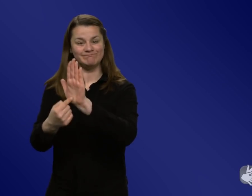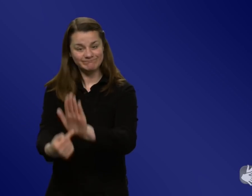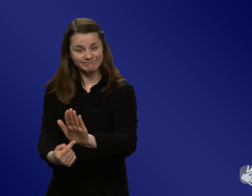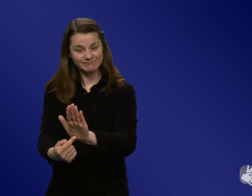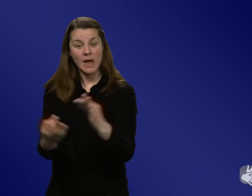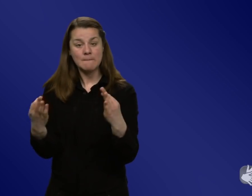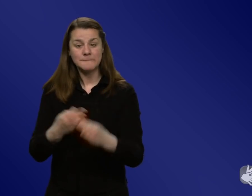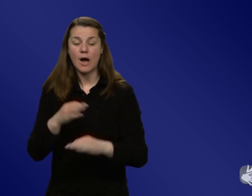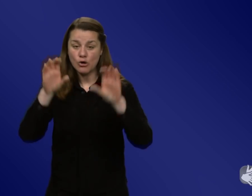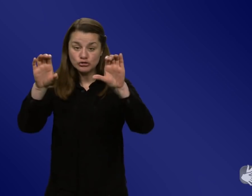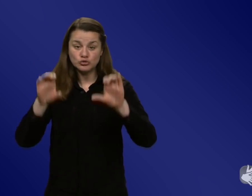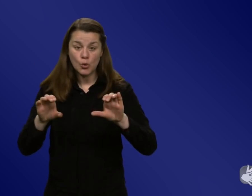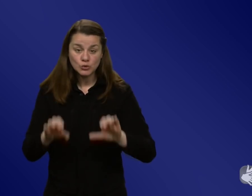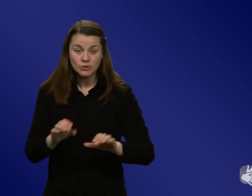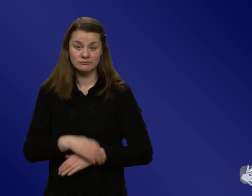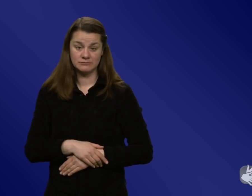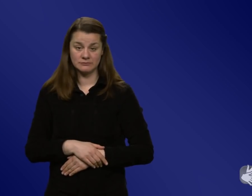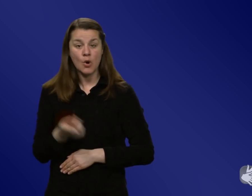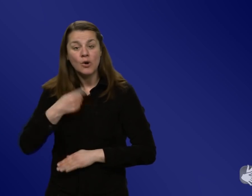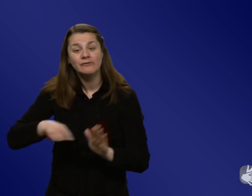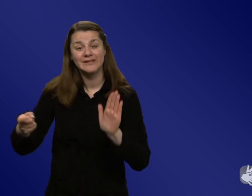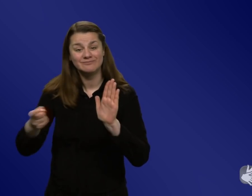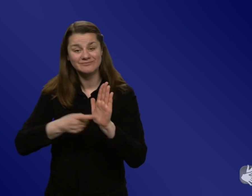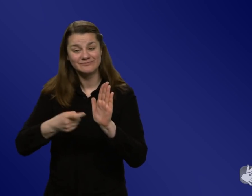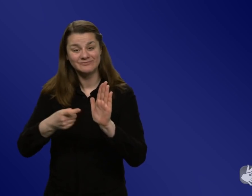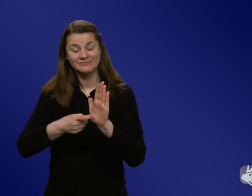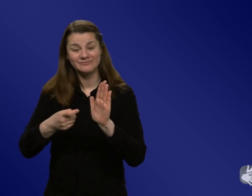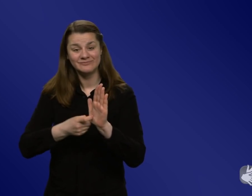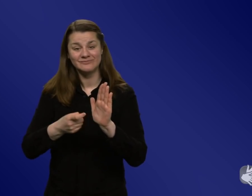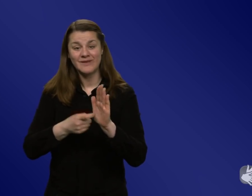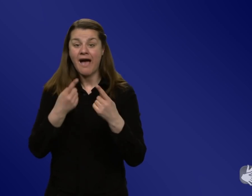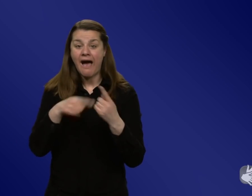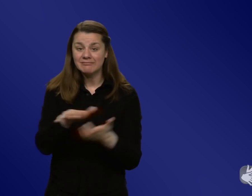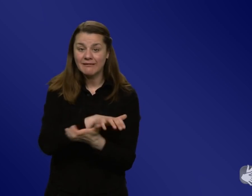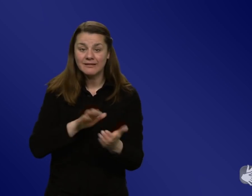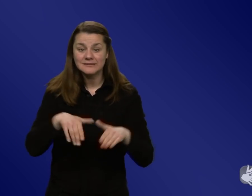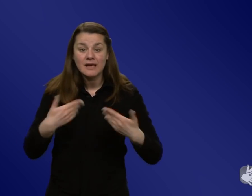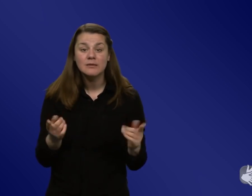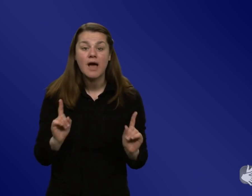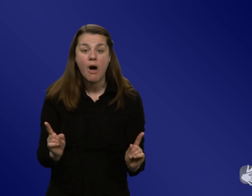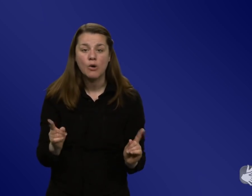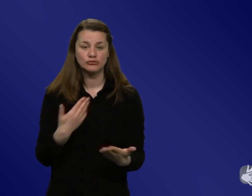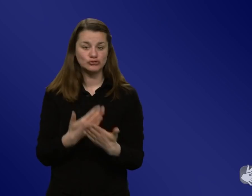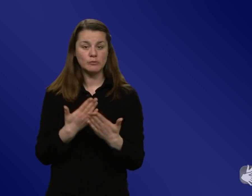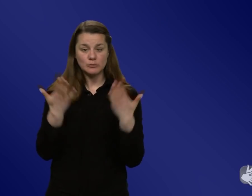bräuchte und weisen da sehr explizit auch darauf hin, dass es eben andere Krisen auch noch gibt, wie die Klimakrise, wo eine solche